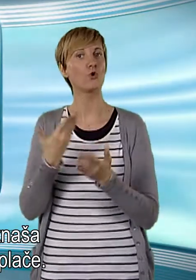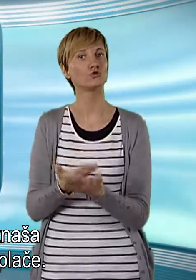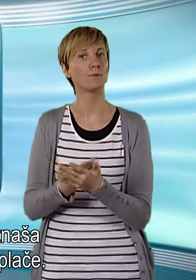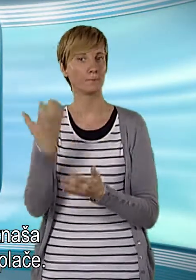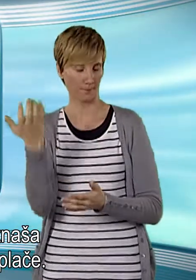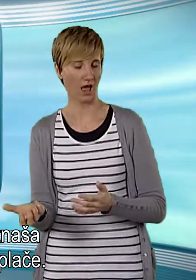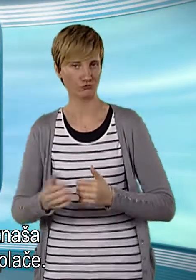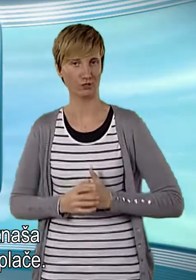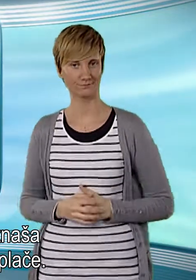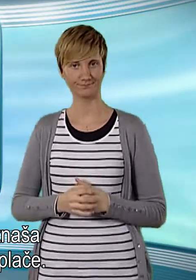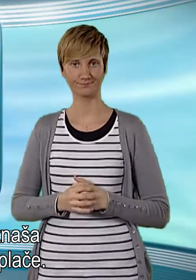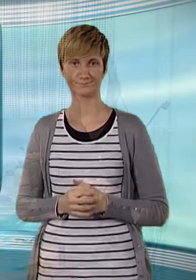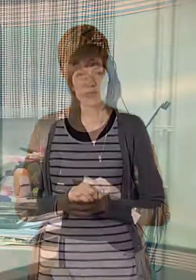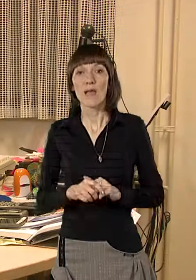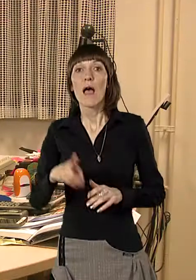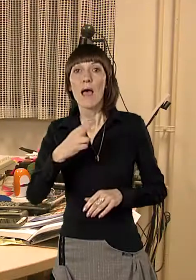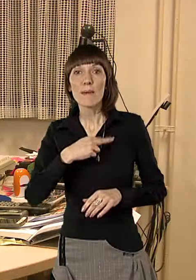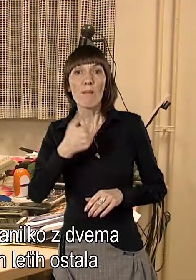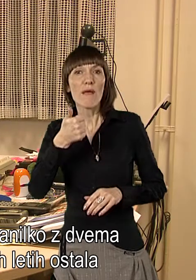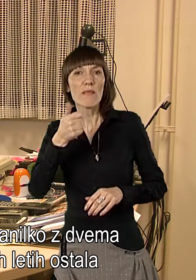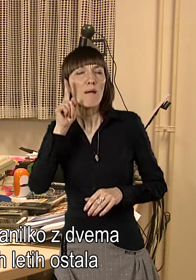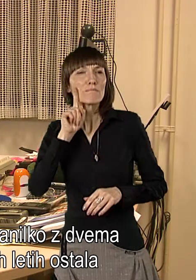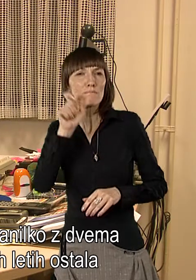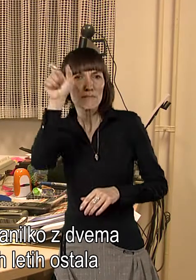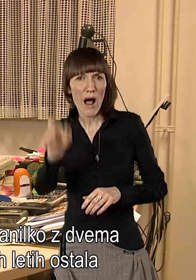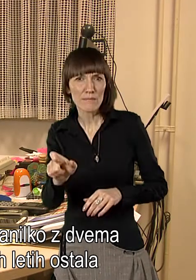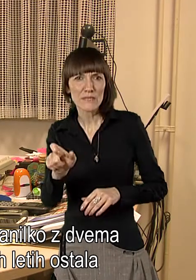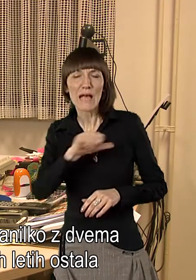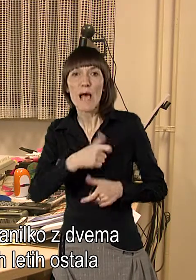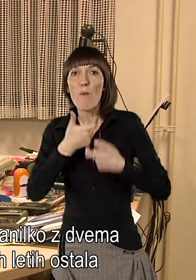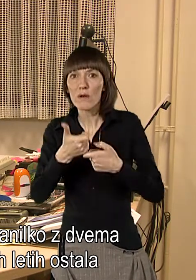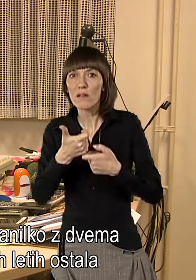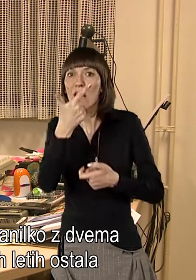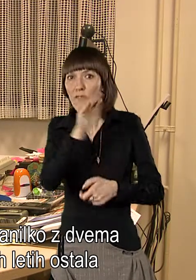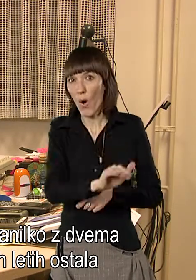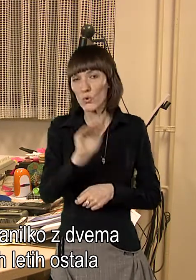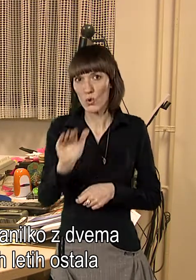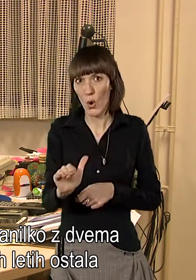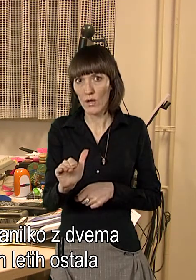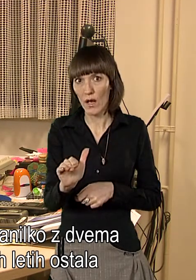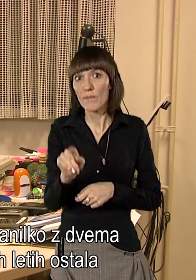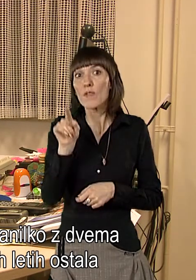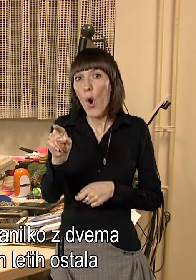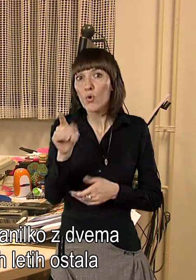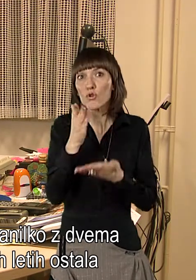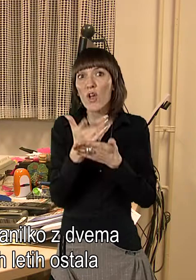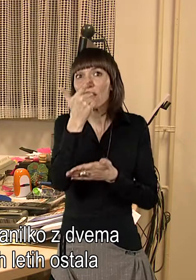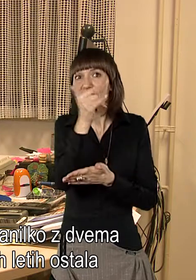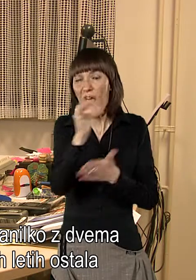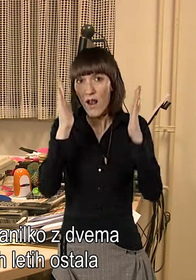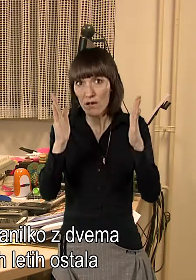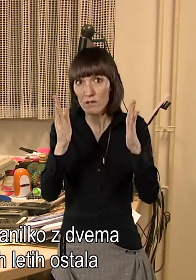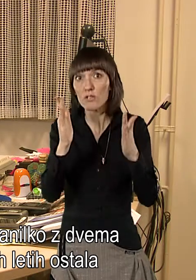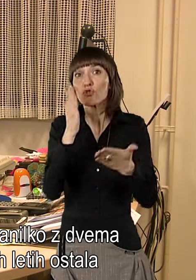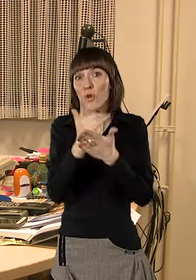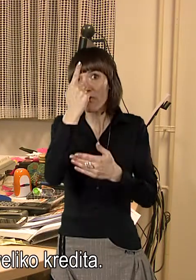odstotkov osnovne plače. Do tega, da imamo mamico samo hranilko z dvema otrokoma, ki je praktično v roku od